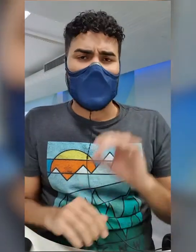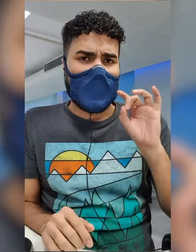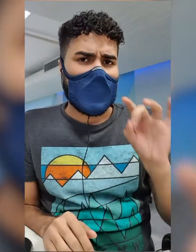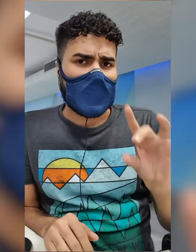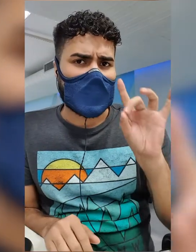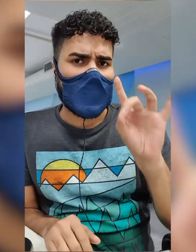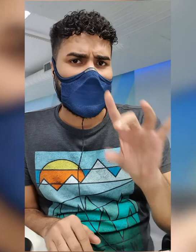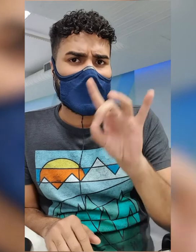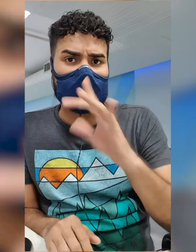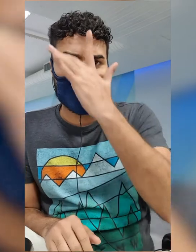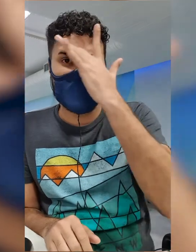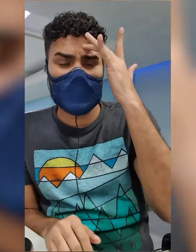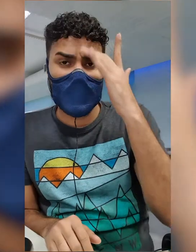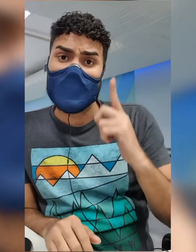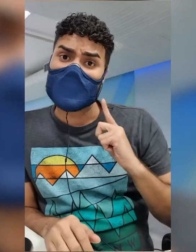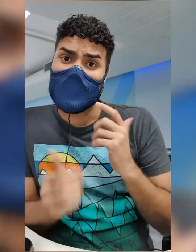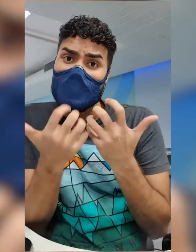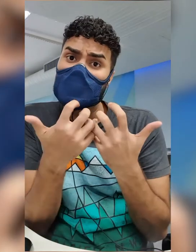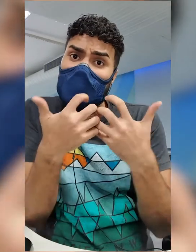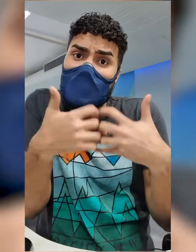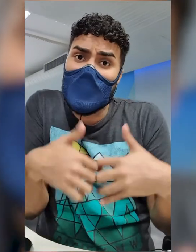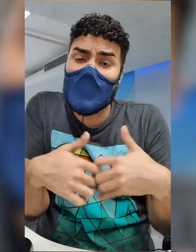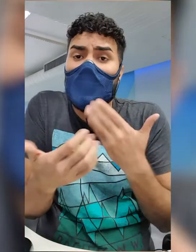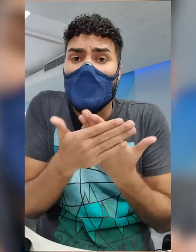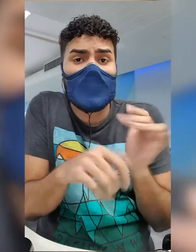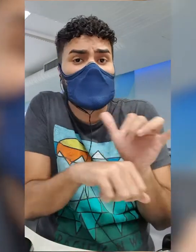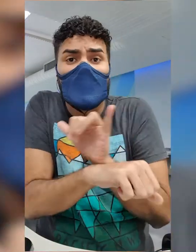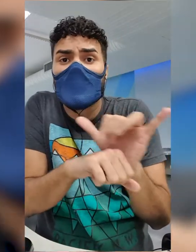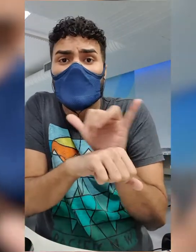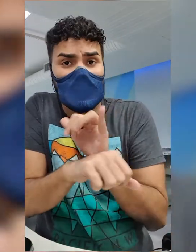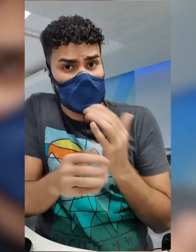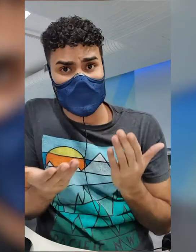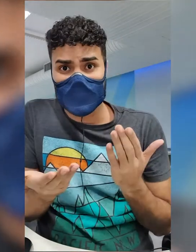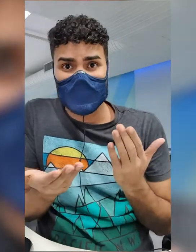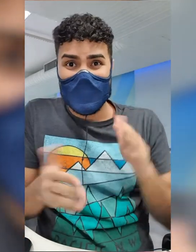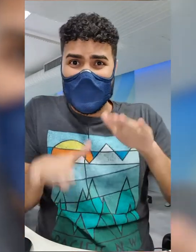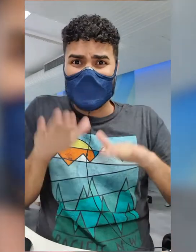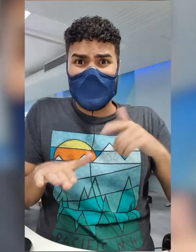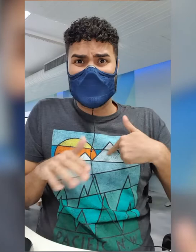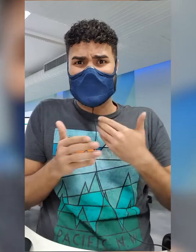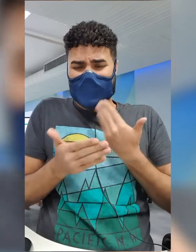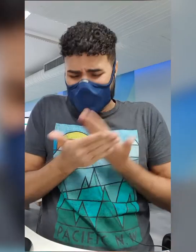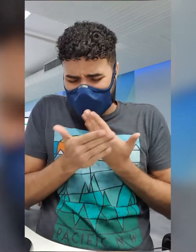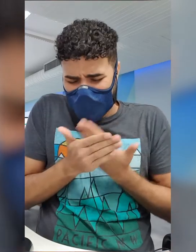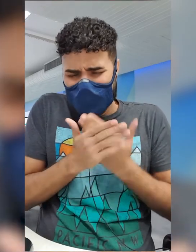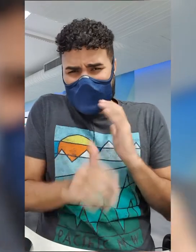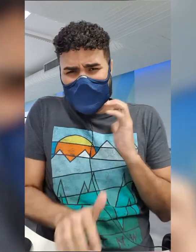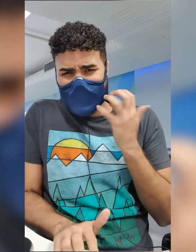estratégia de estudo que funciona, assim, né? Porque às vezes acaba sendo um desgaste mental, emocional e físico